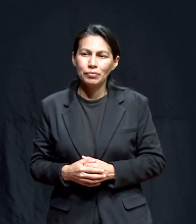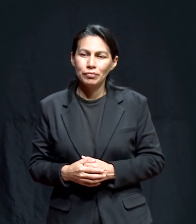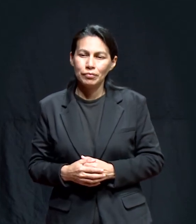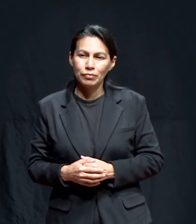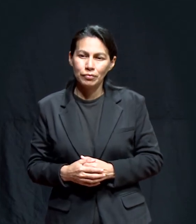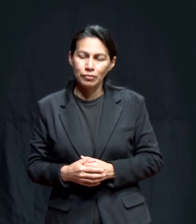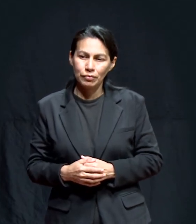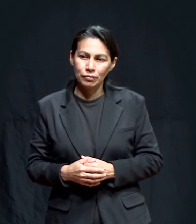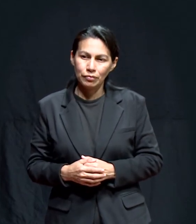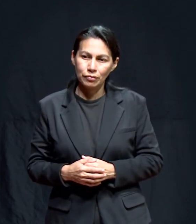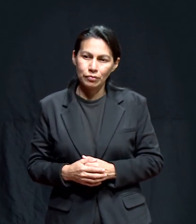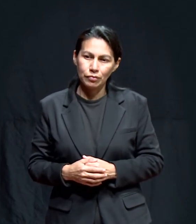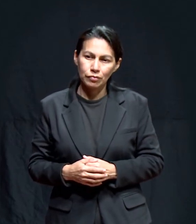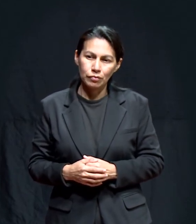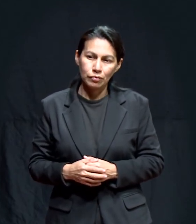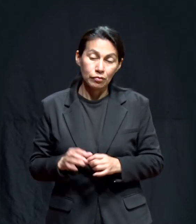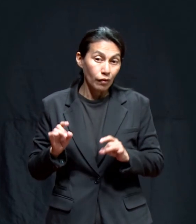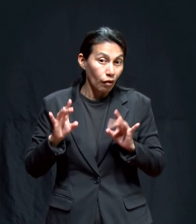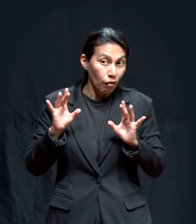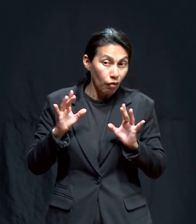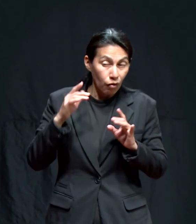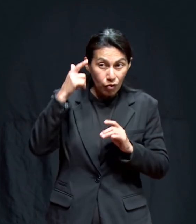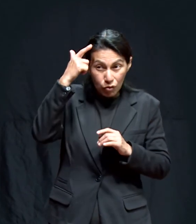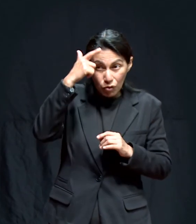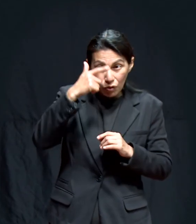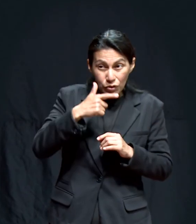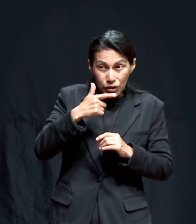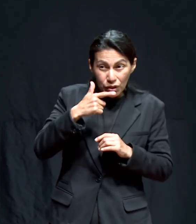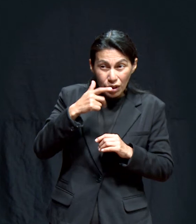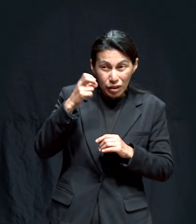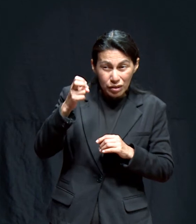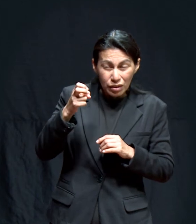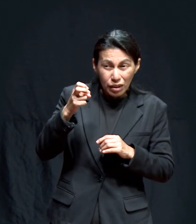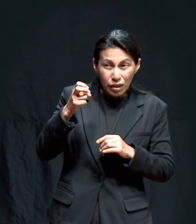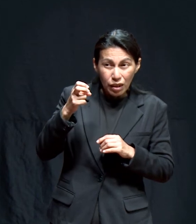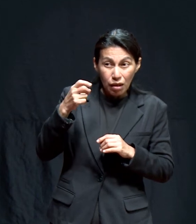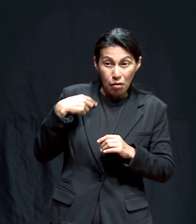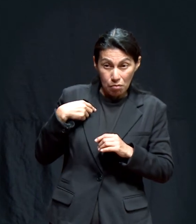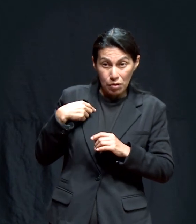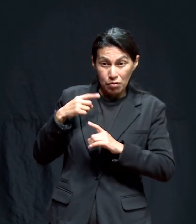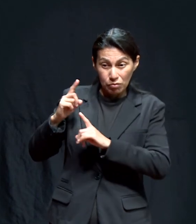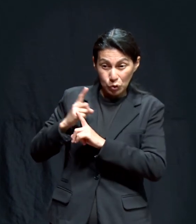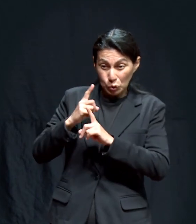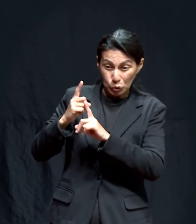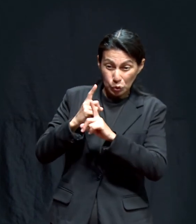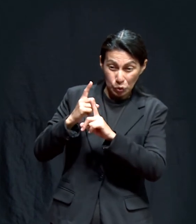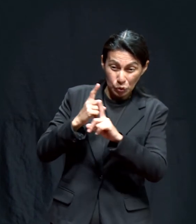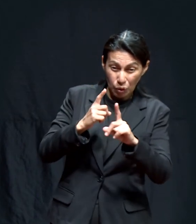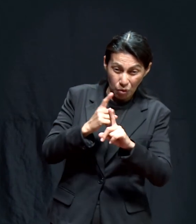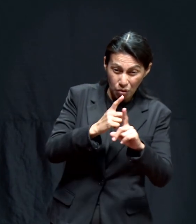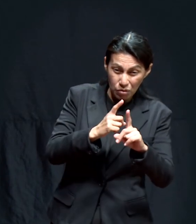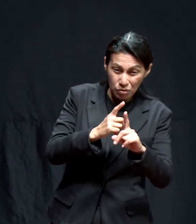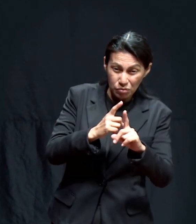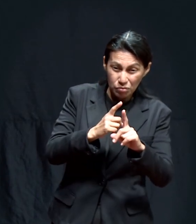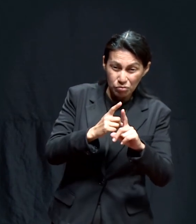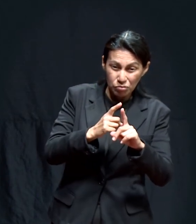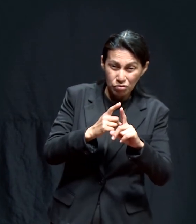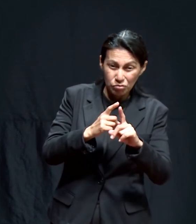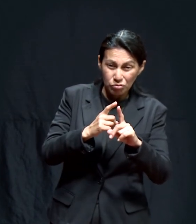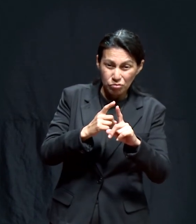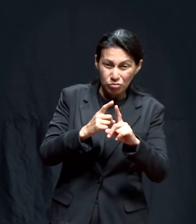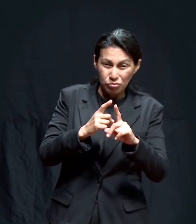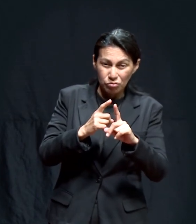Y en esa noche yo estaba soñando que estaba siendo perseguida por un